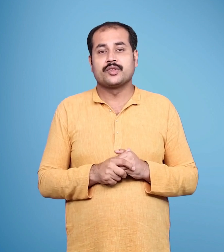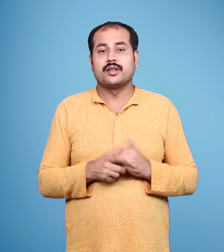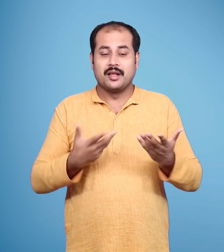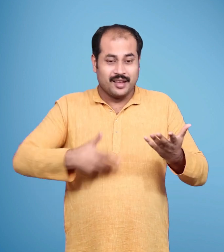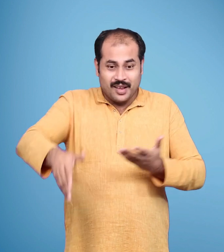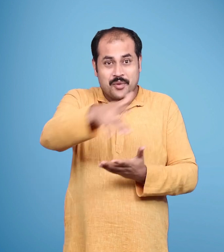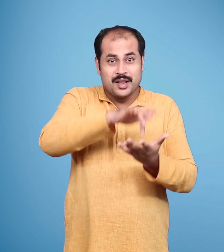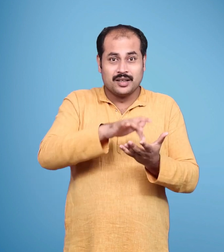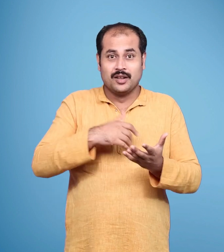मेरे लिए यह राज